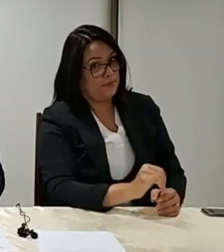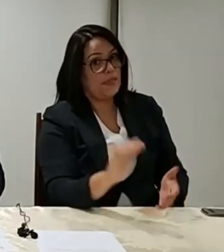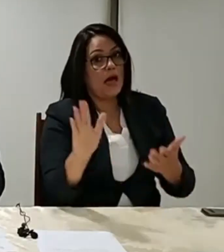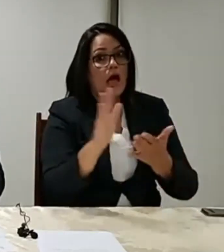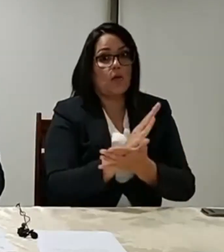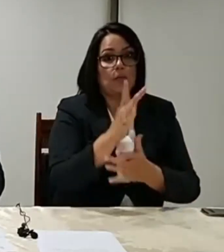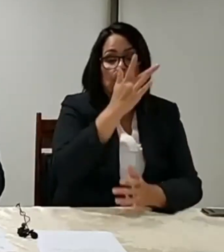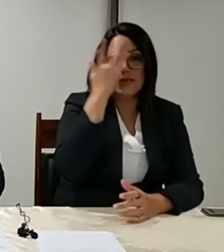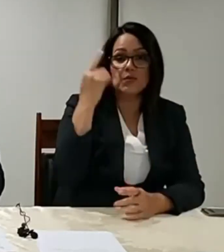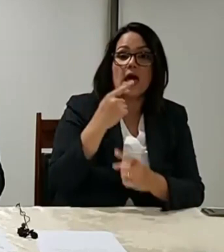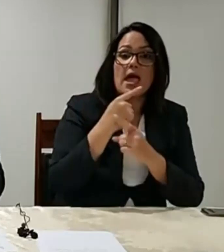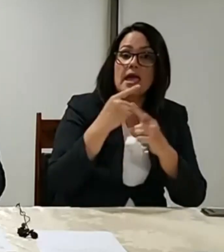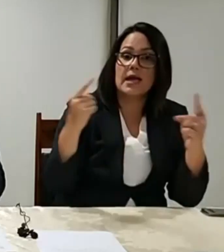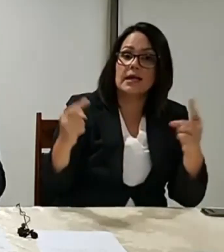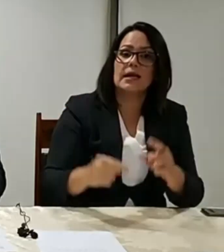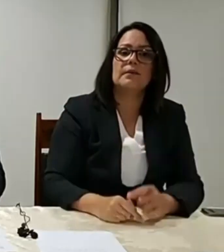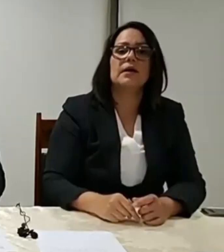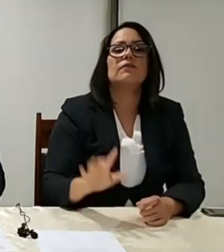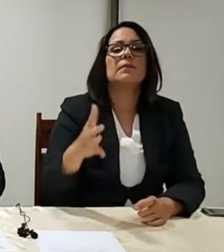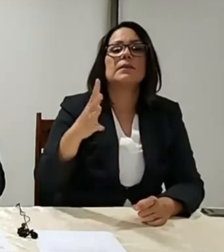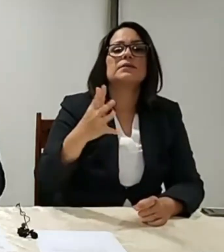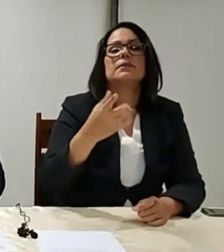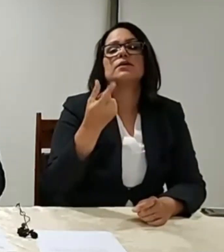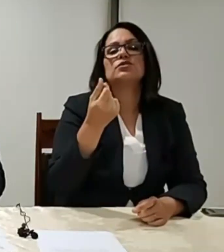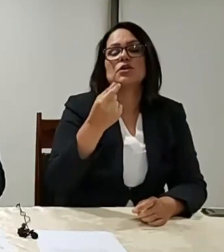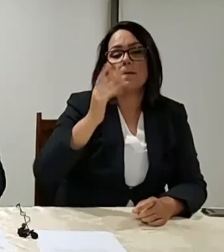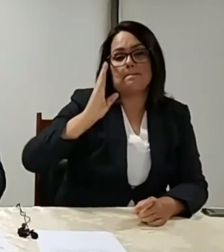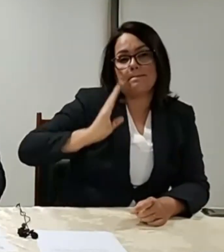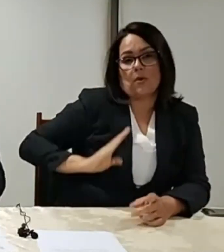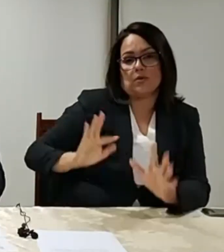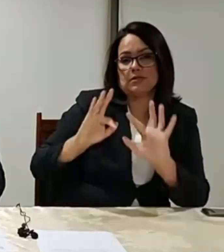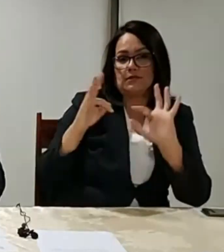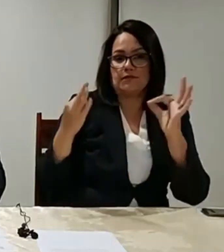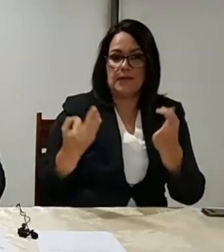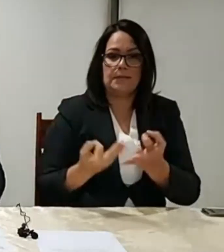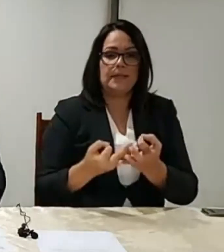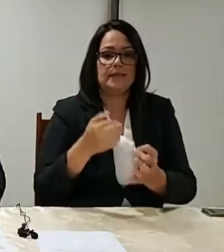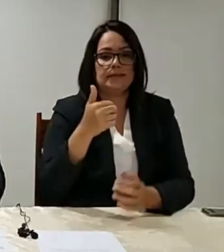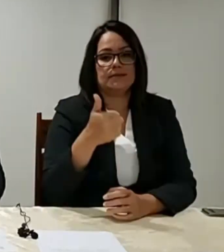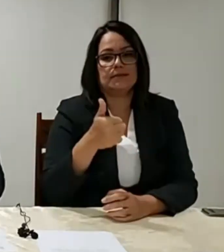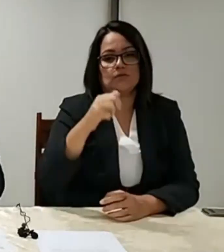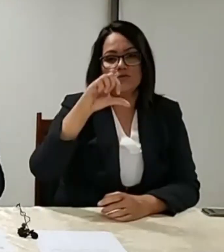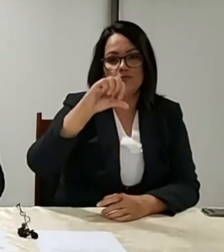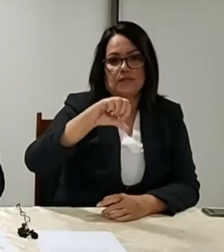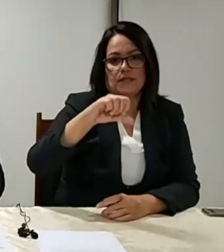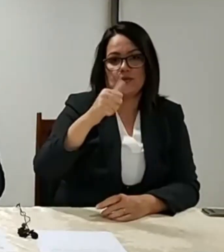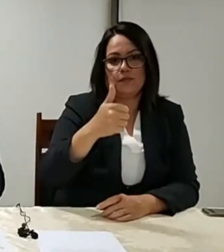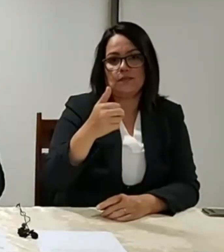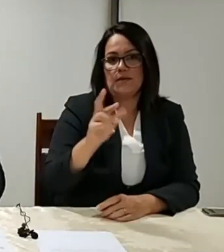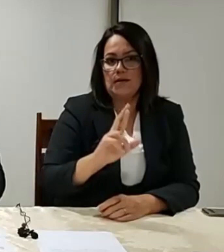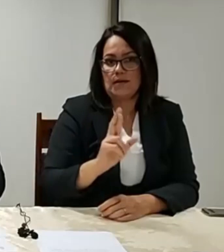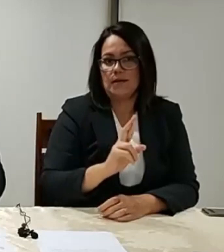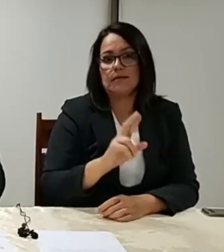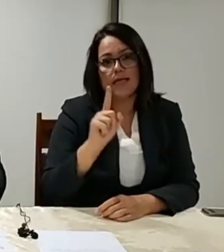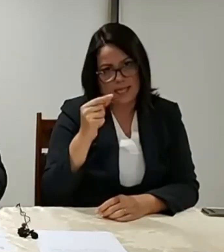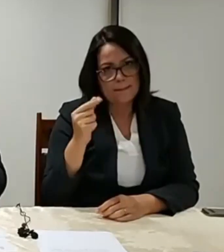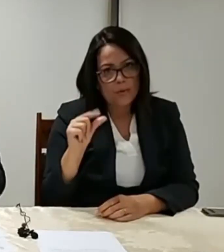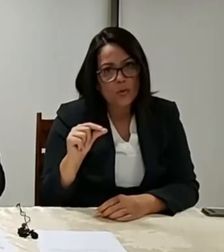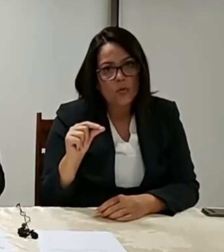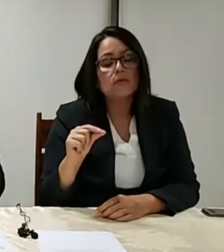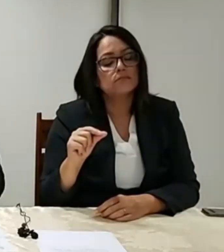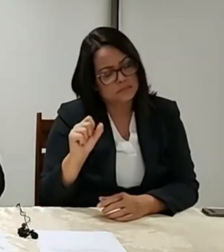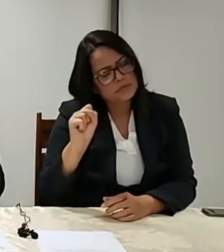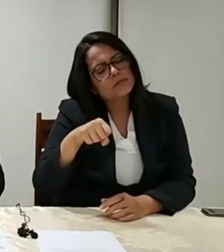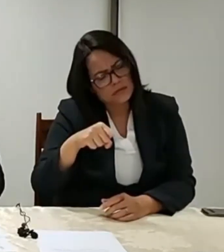Vale lembrar que a média do Bolsa Família, atualmente, é de 191 reais. É pouco? É pouco,